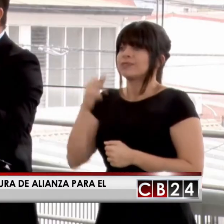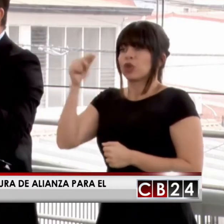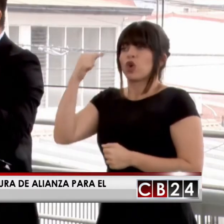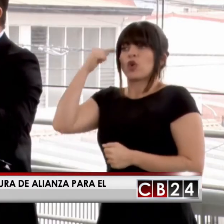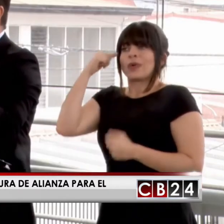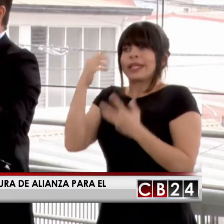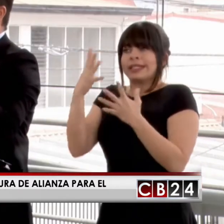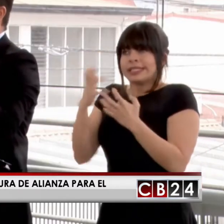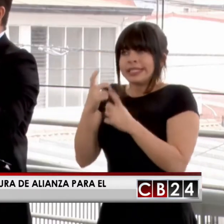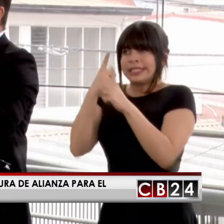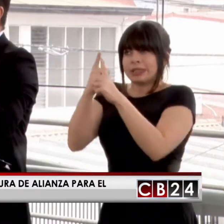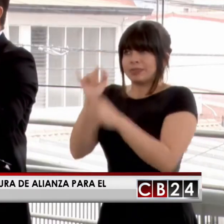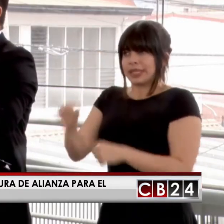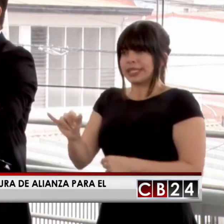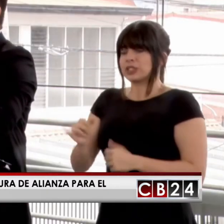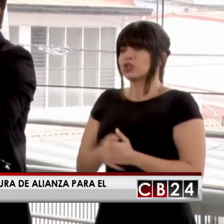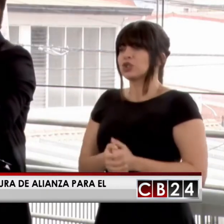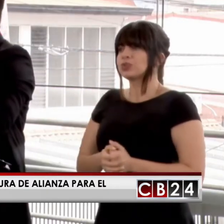gobierno de la república.